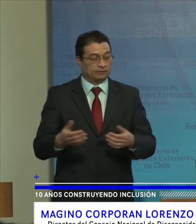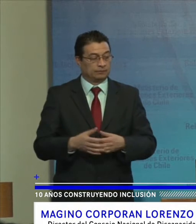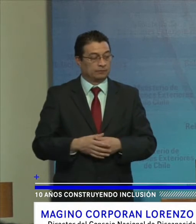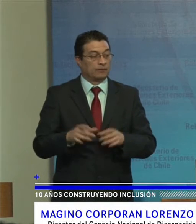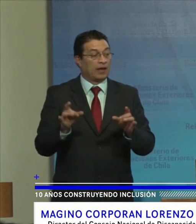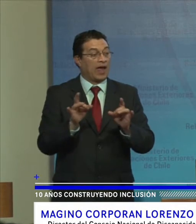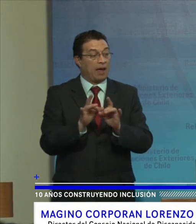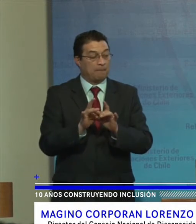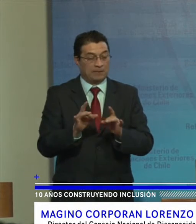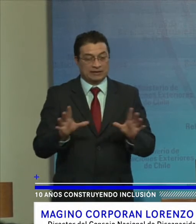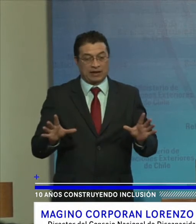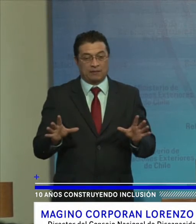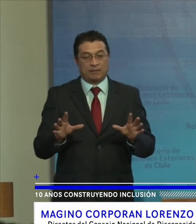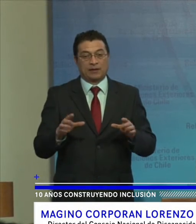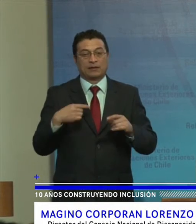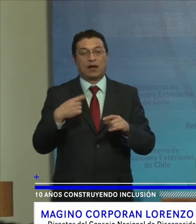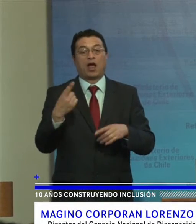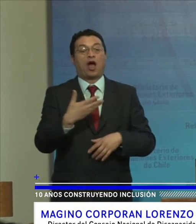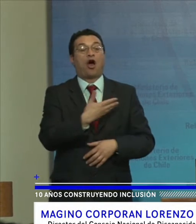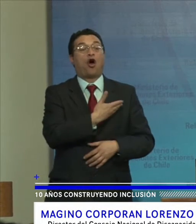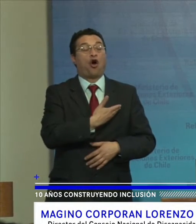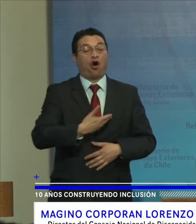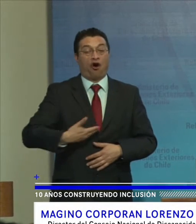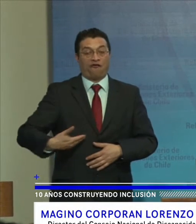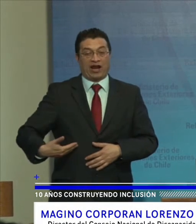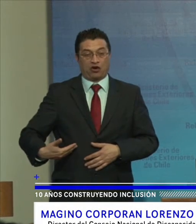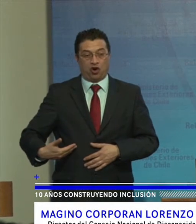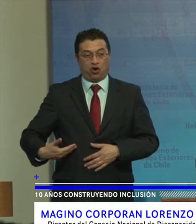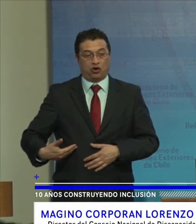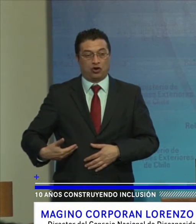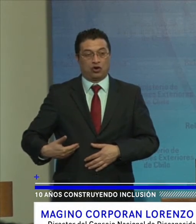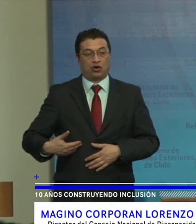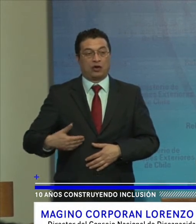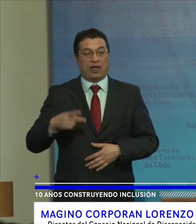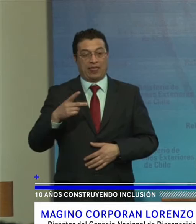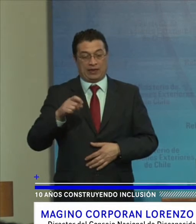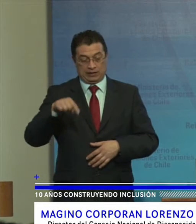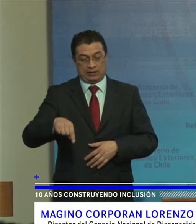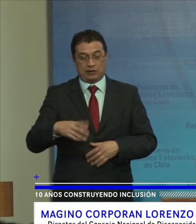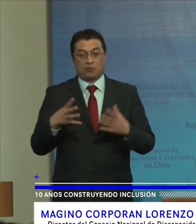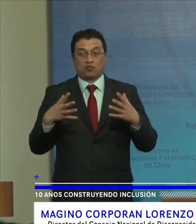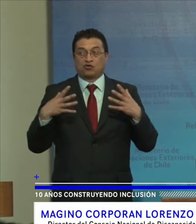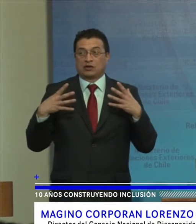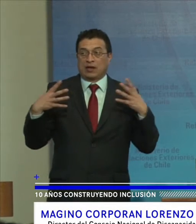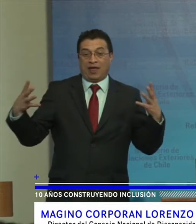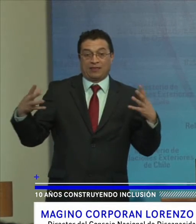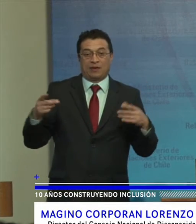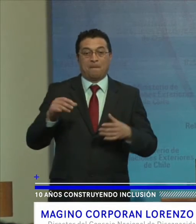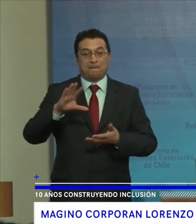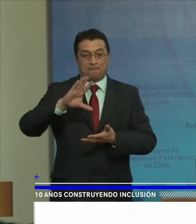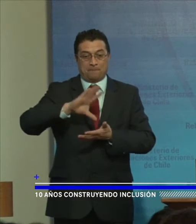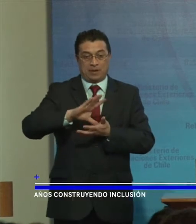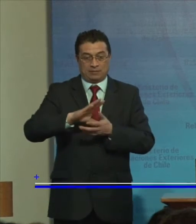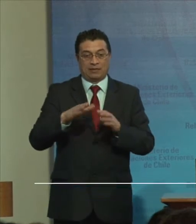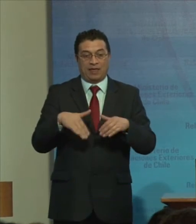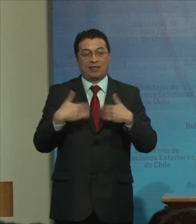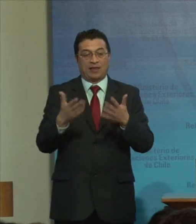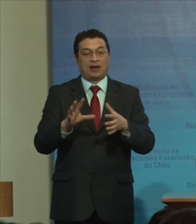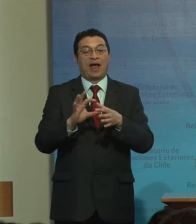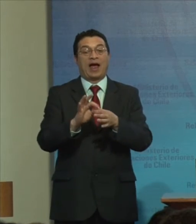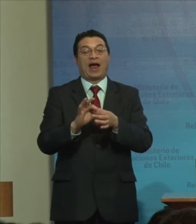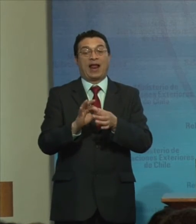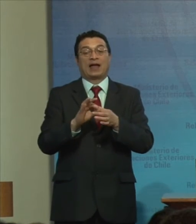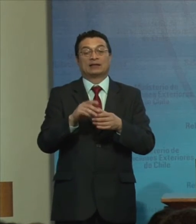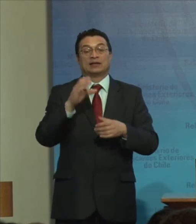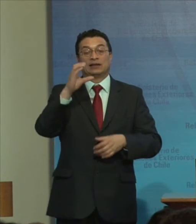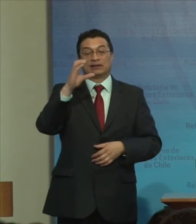Especialmente Al gobierno De este inmenso país Agradecerle Al